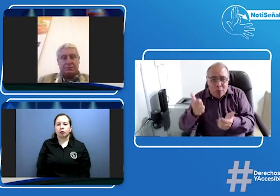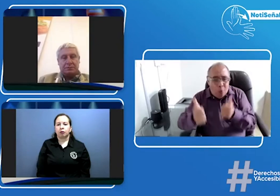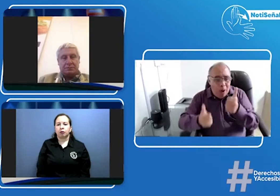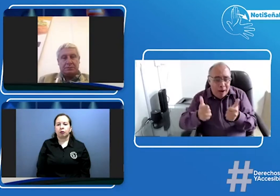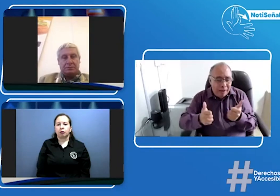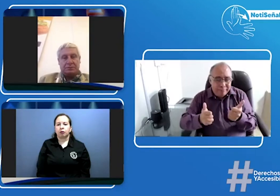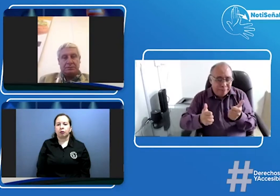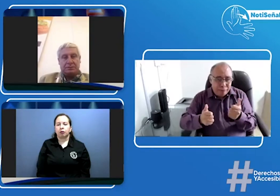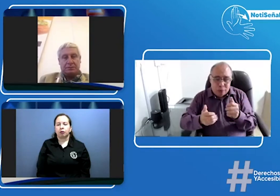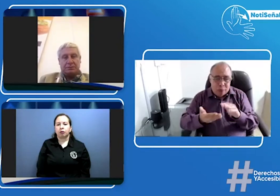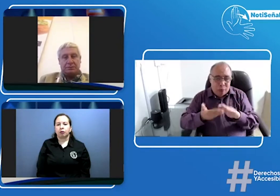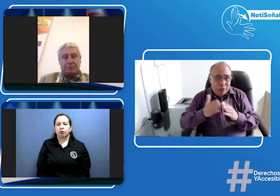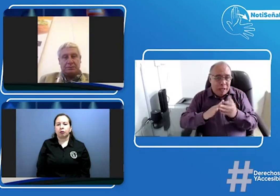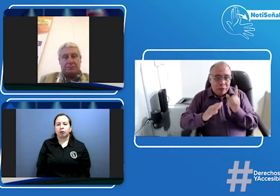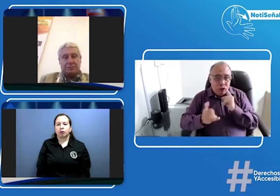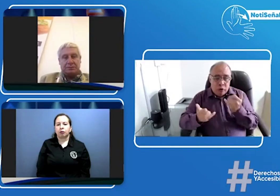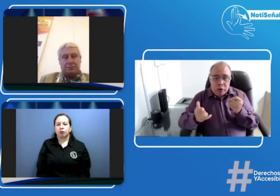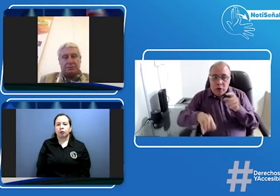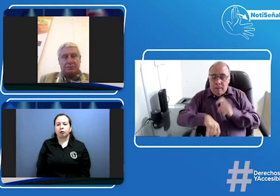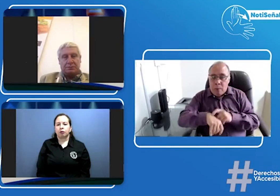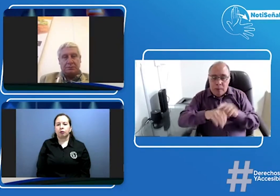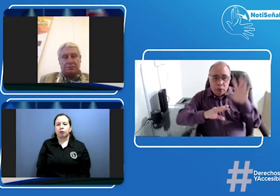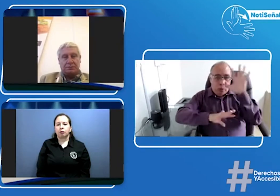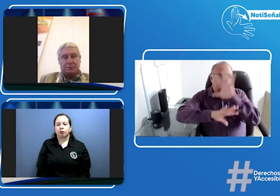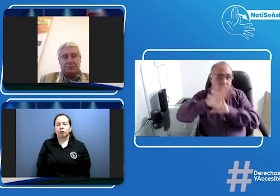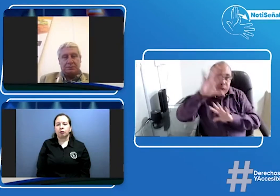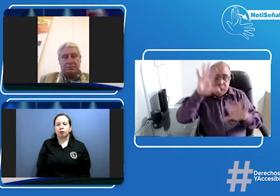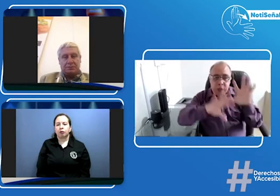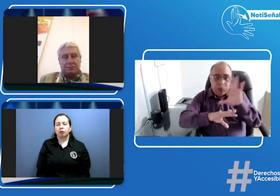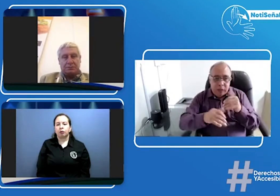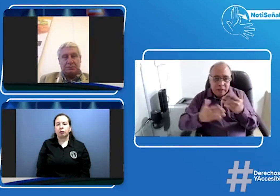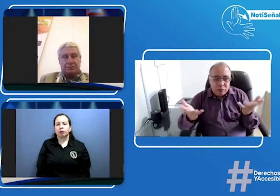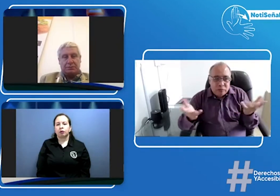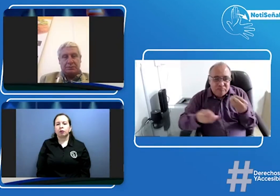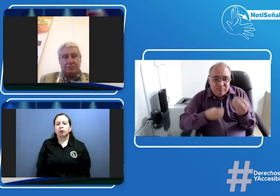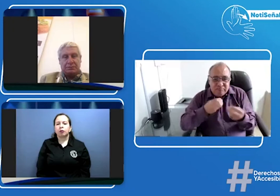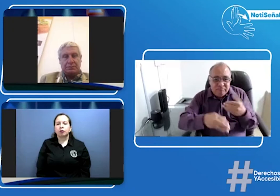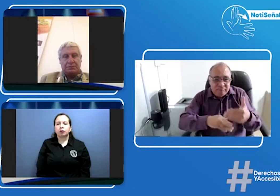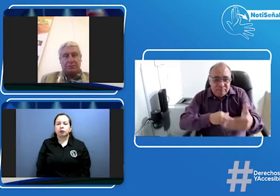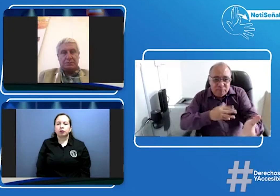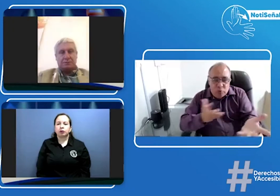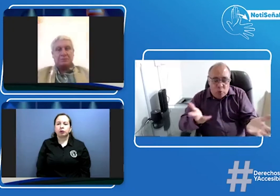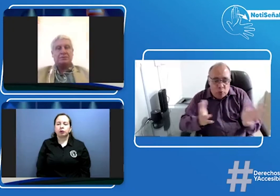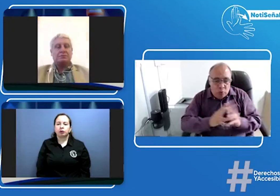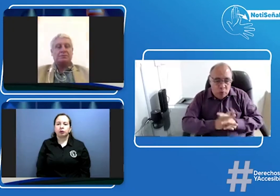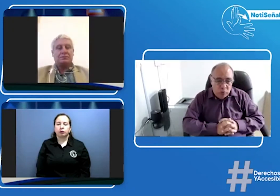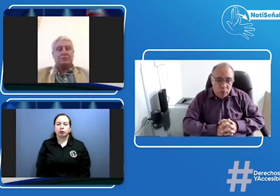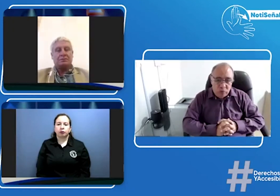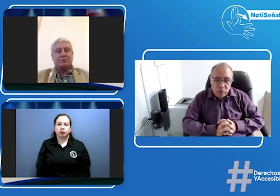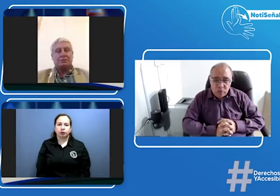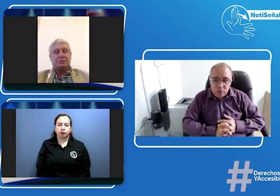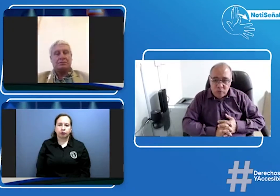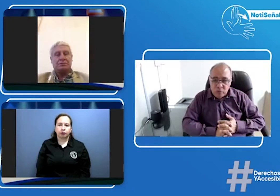de conducción que ya se ha acercado a dos espacios que entonces qué es lo que debe hacer todavía no hay claridad en este aspecto